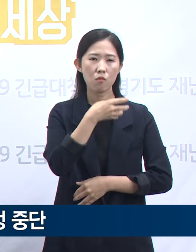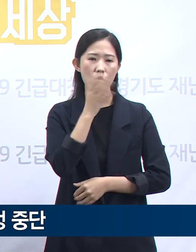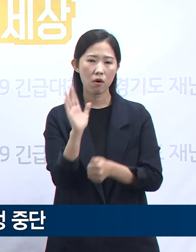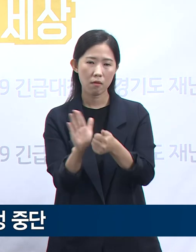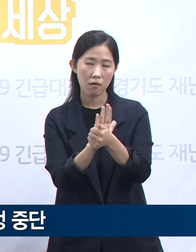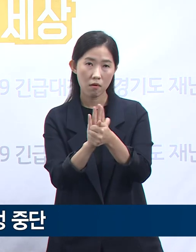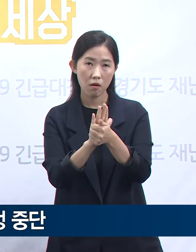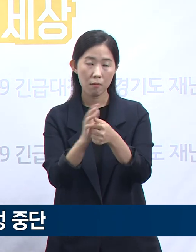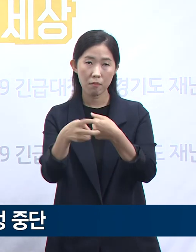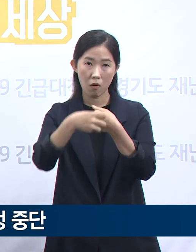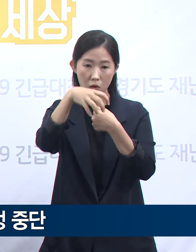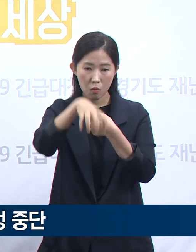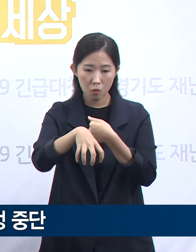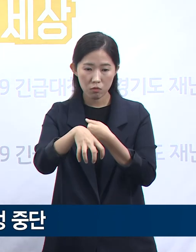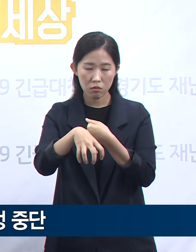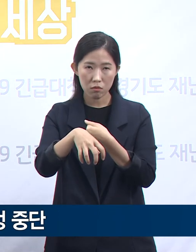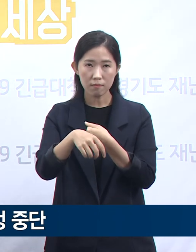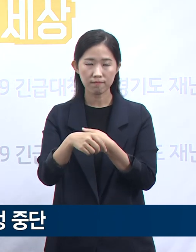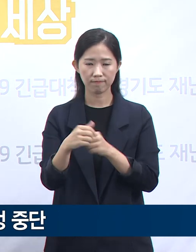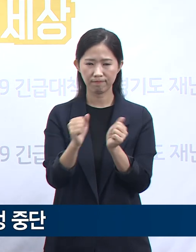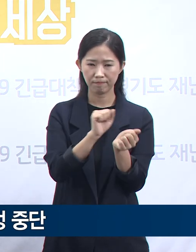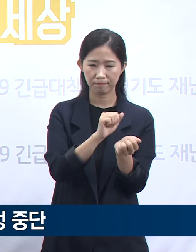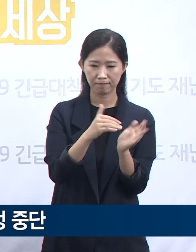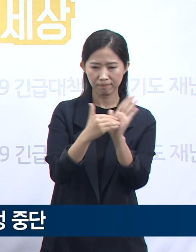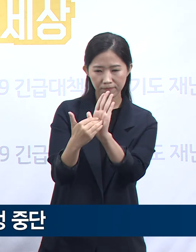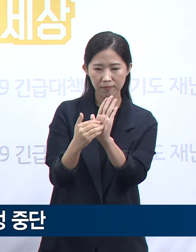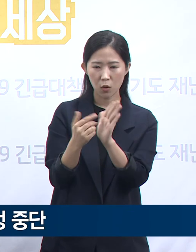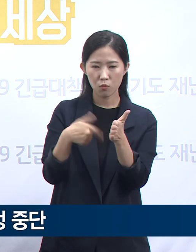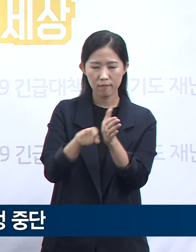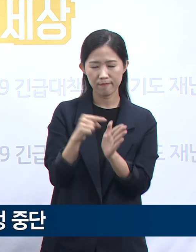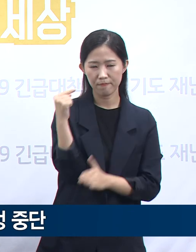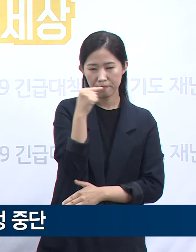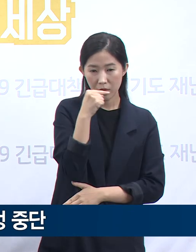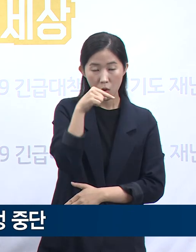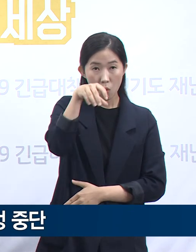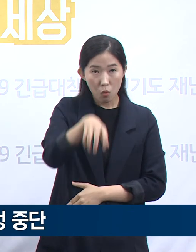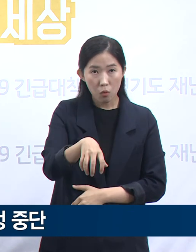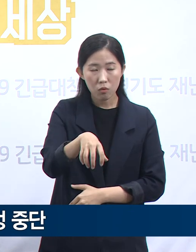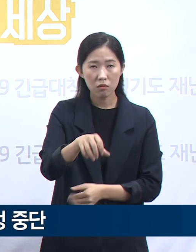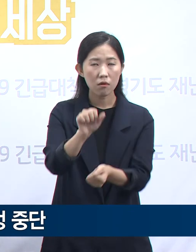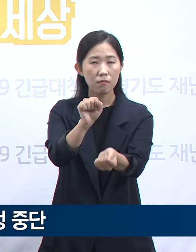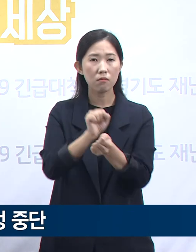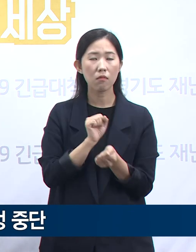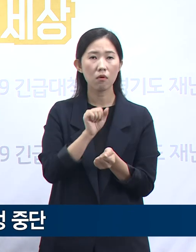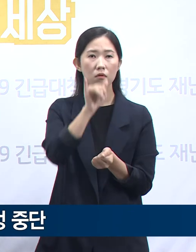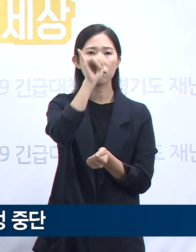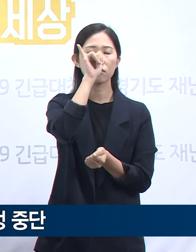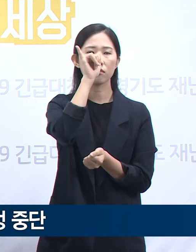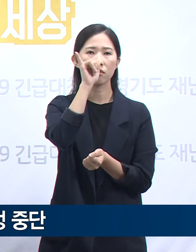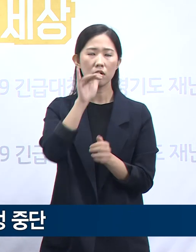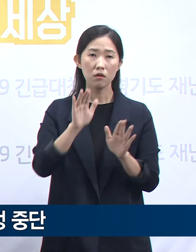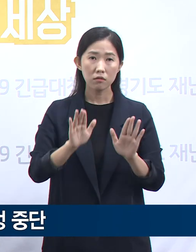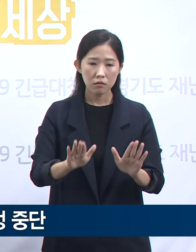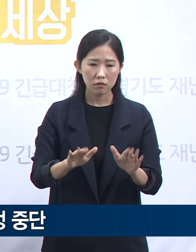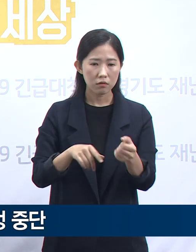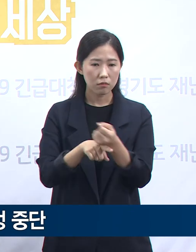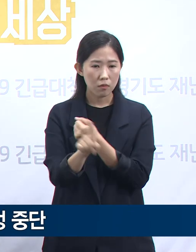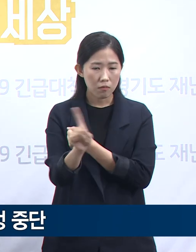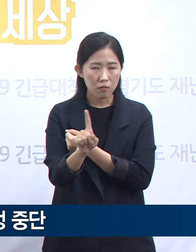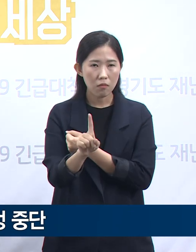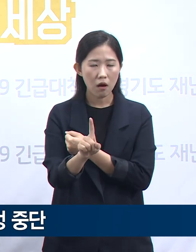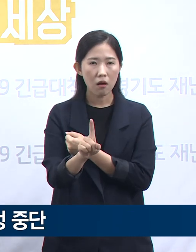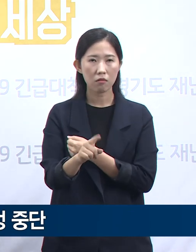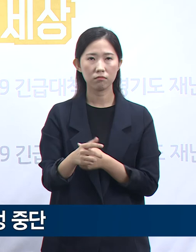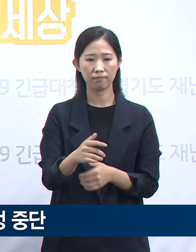강화한 시설까지 감염이 확산되는 현 상황은 이미 지역사회 잠복감염이 상당 수준으로 존재한다는